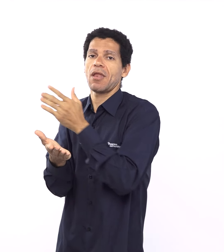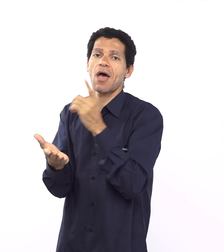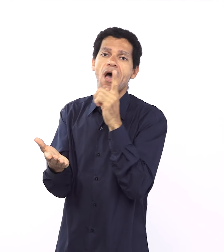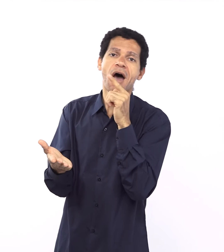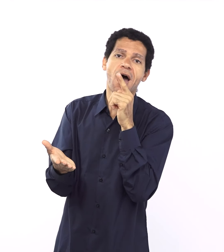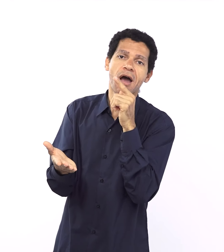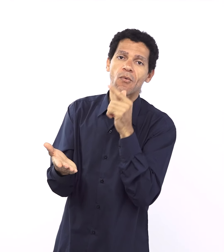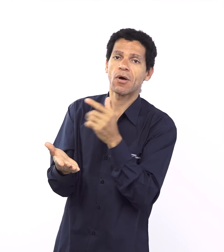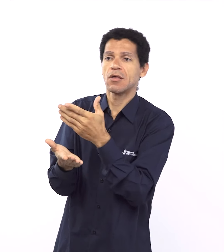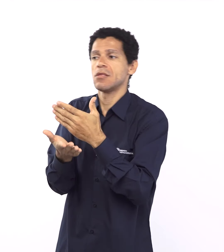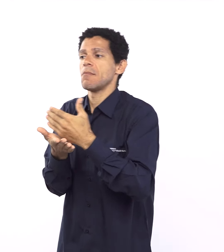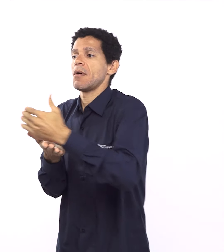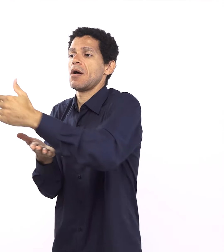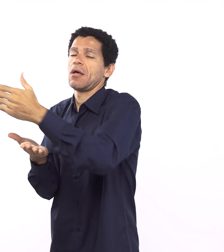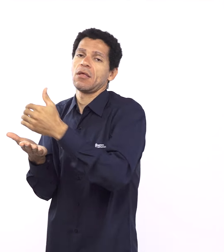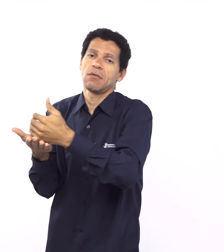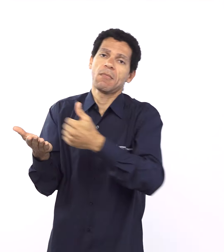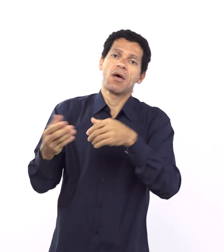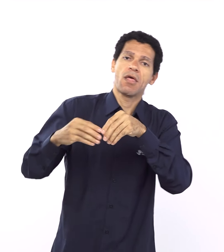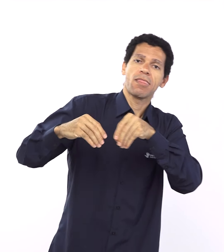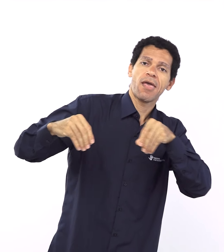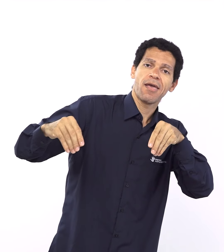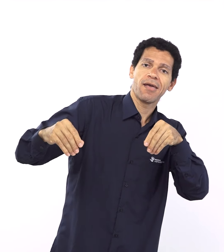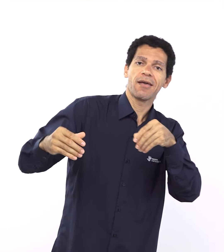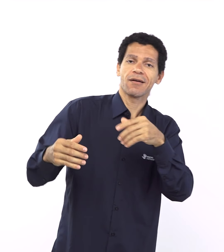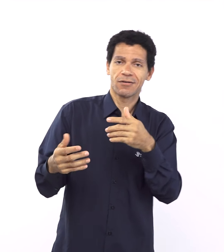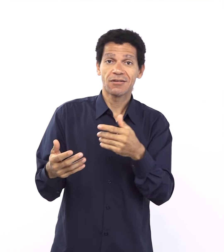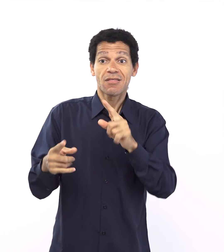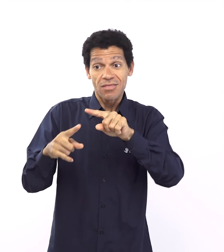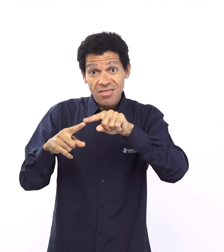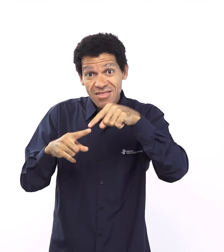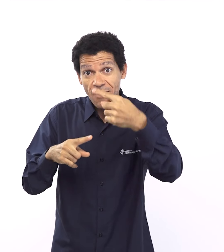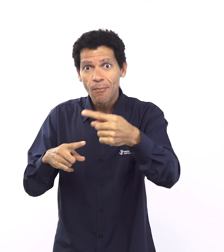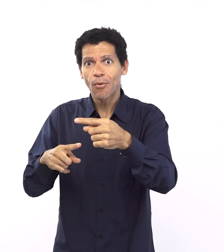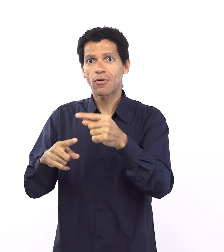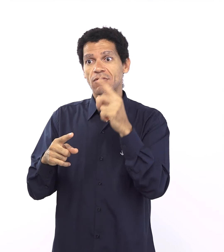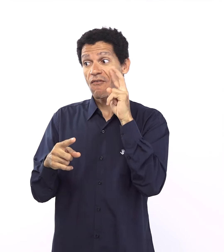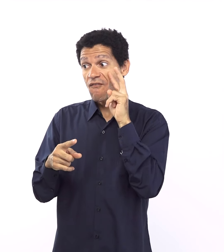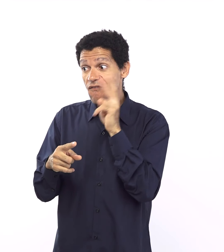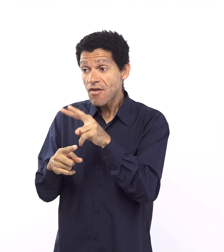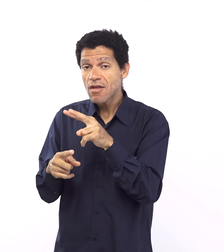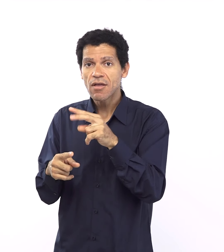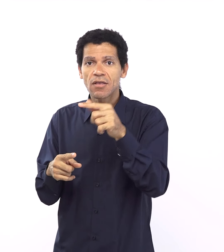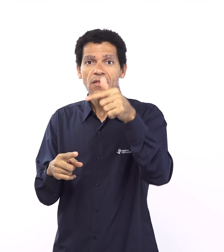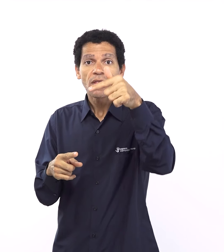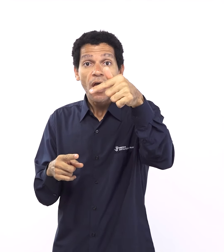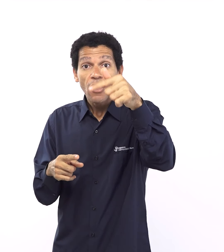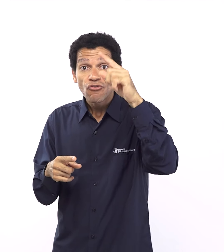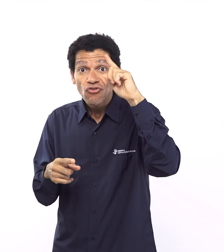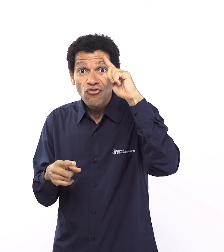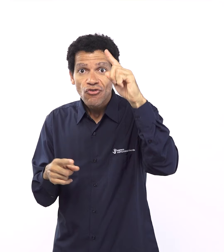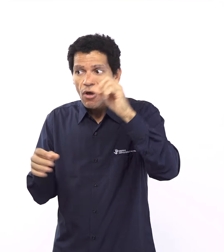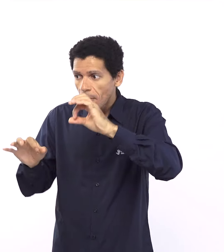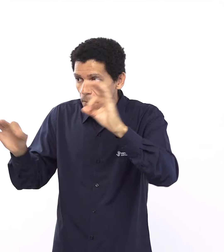Deus tira uma costela de Adão, e aí, tudo isso para que no final do capítulo 2, essa costela que agora